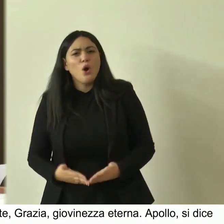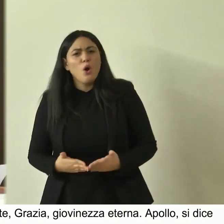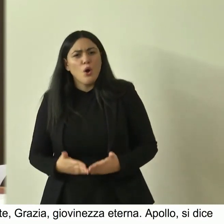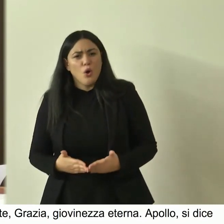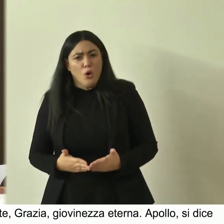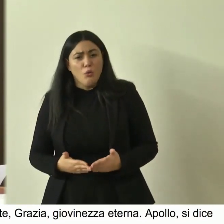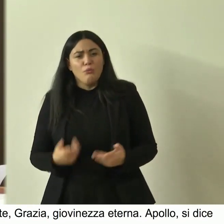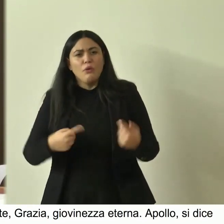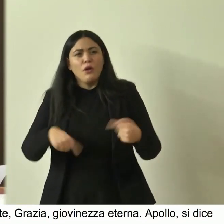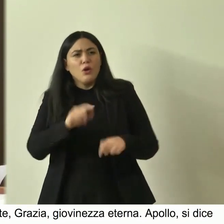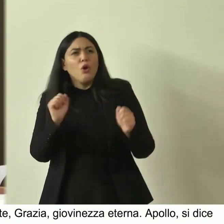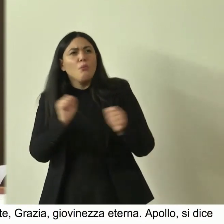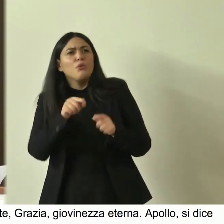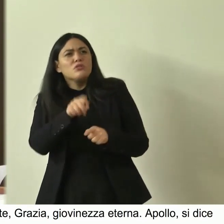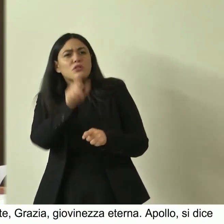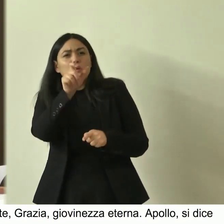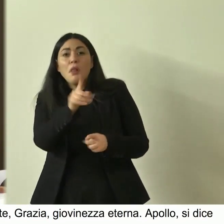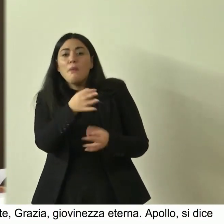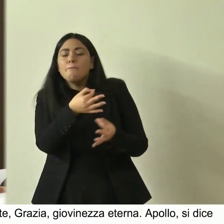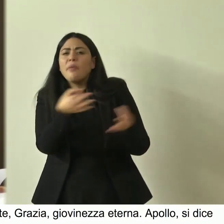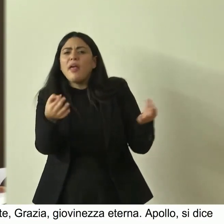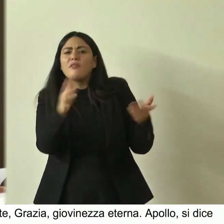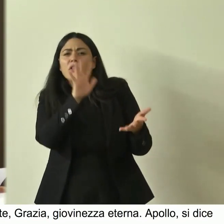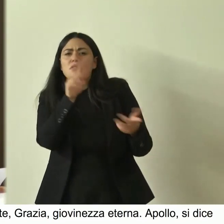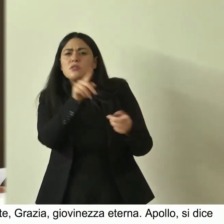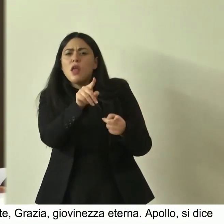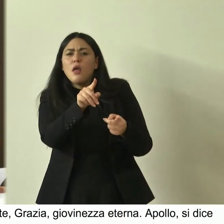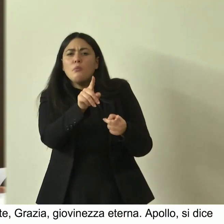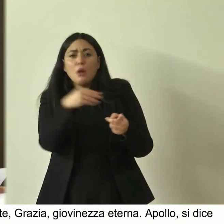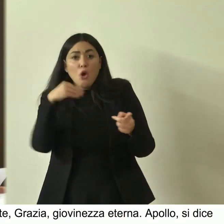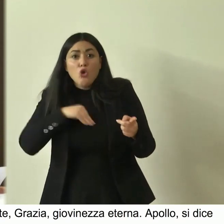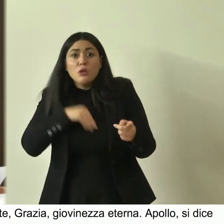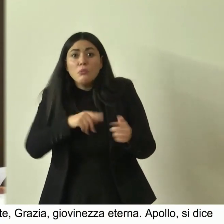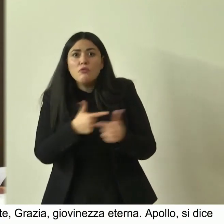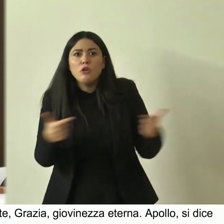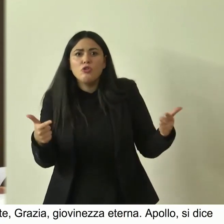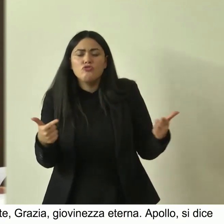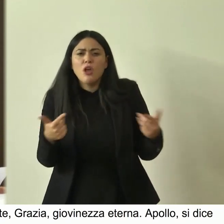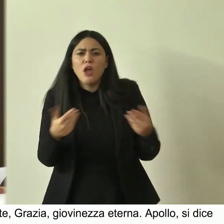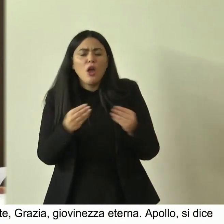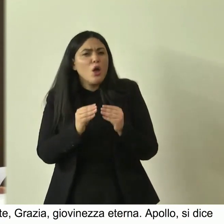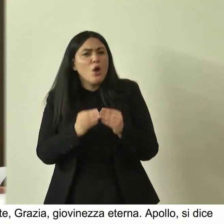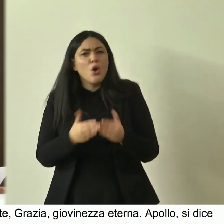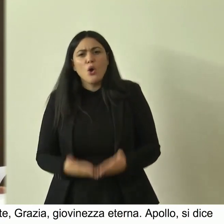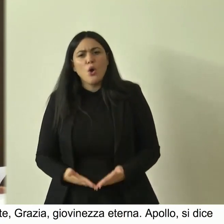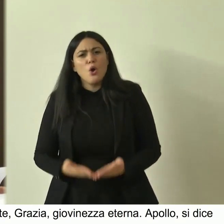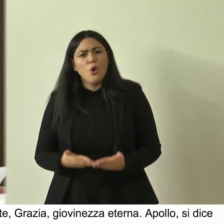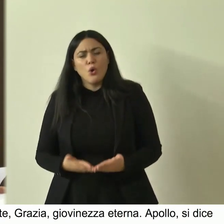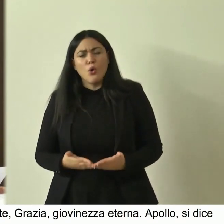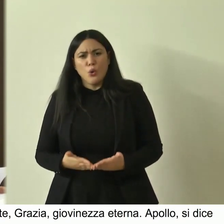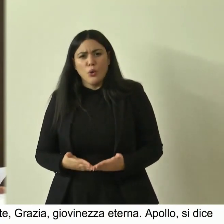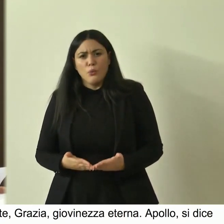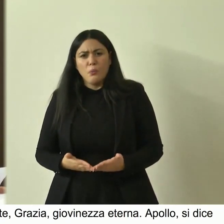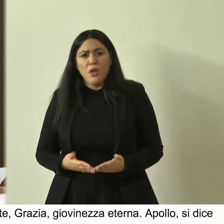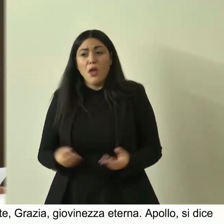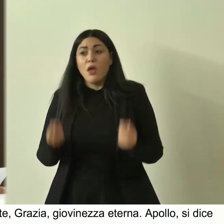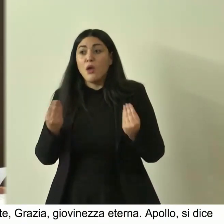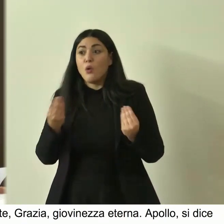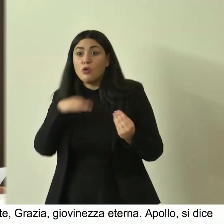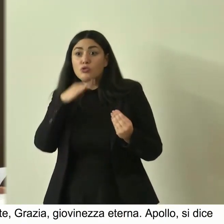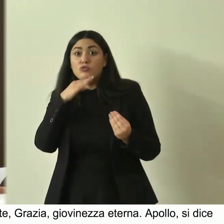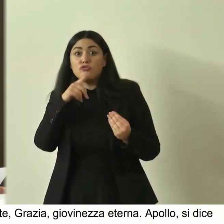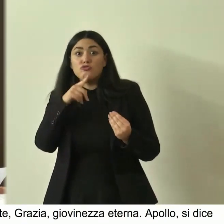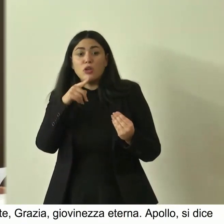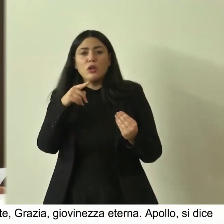come potrebbe tanta perfezione essere inconsapevole quanto quando basterebbe una bava di